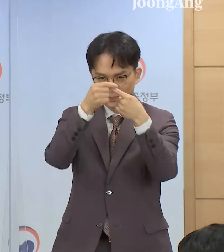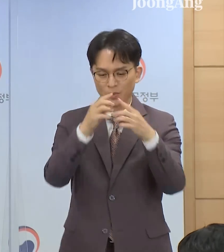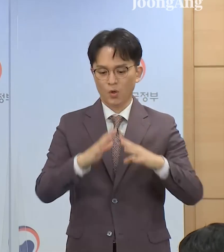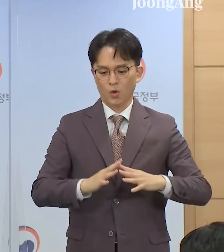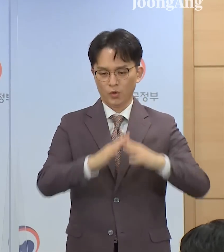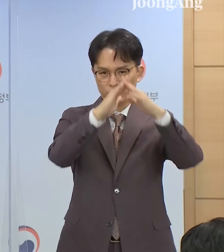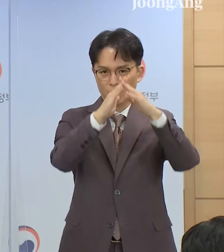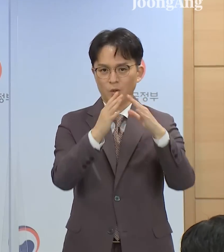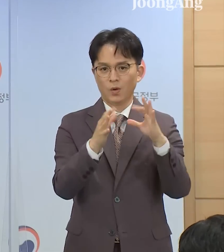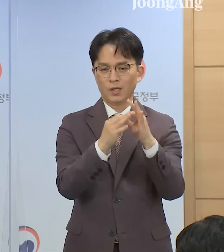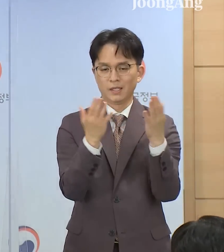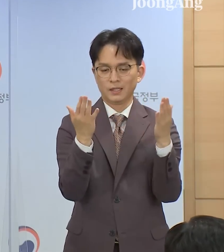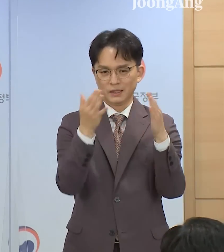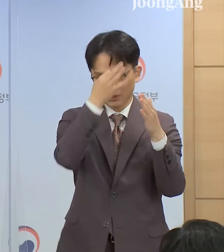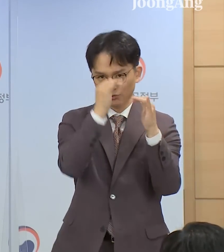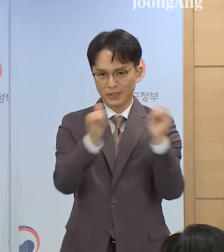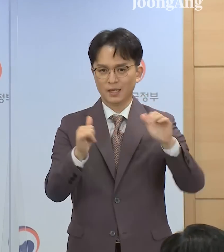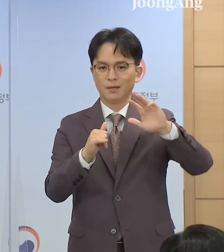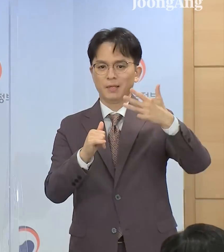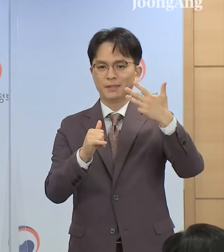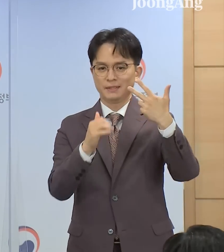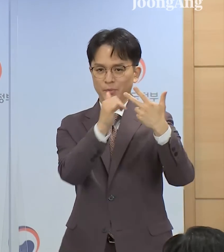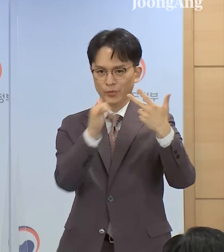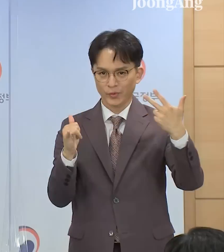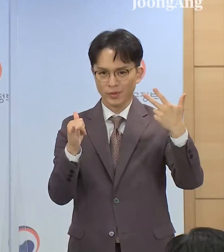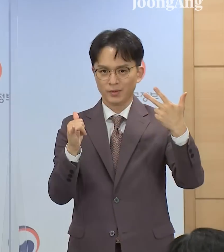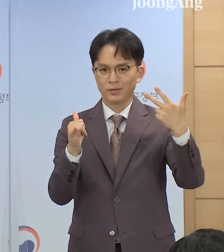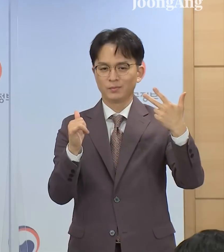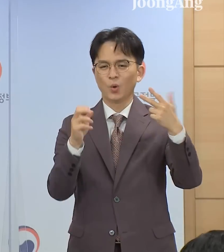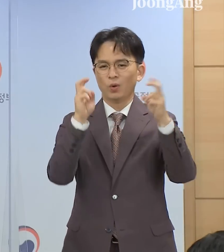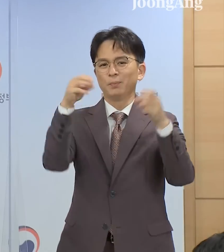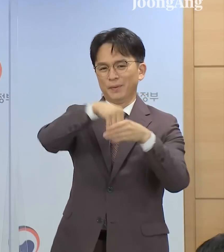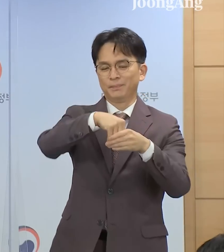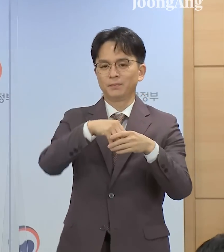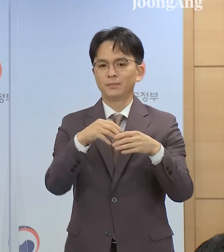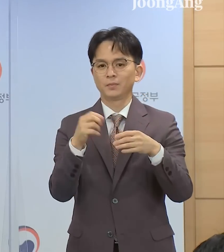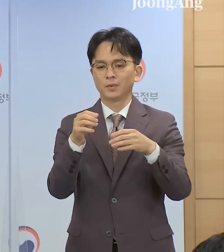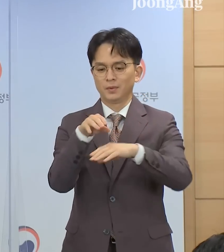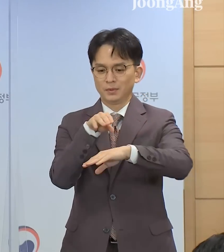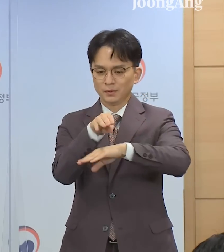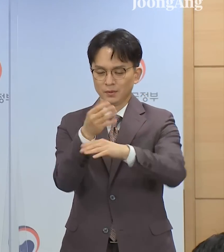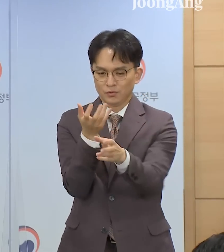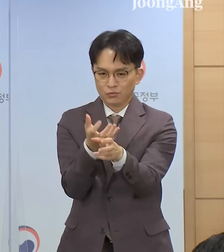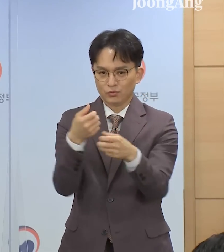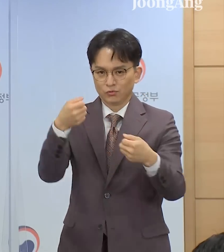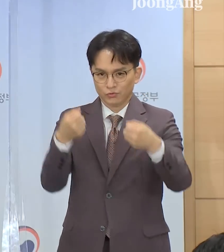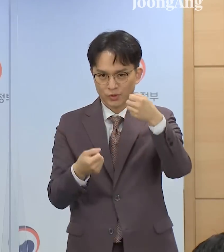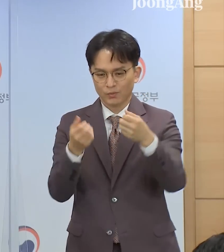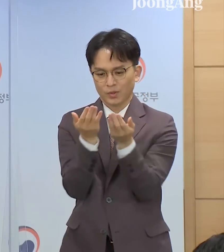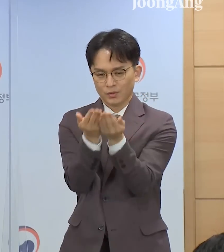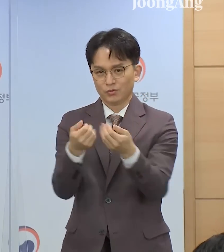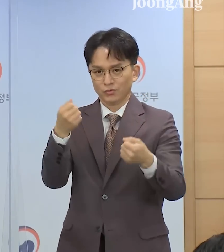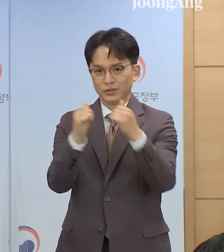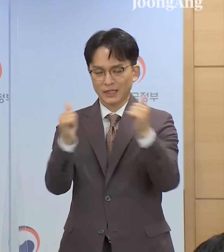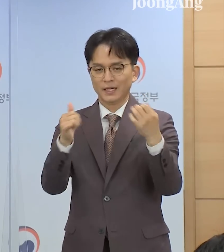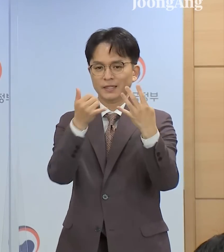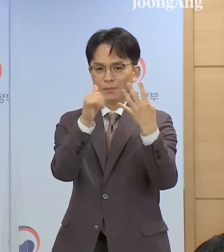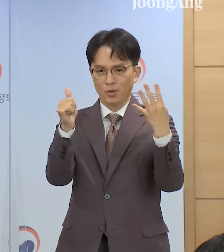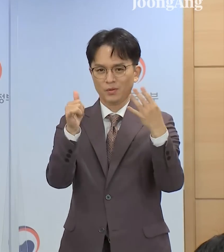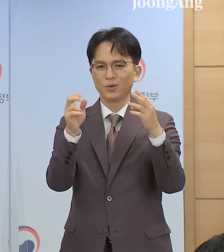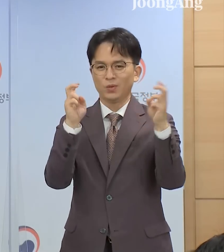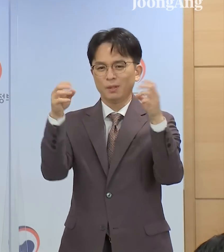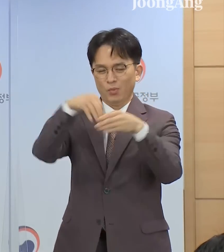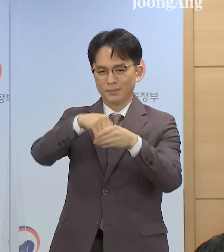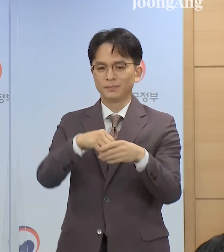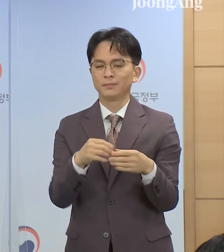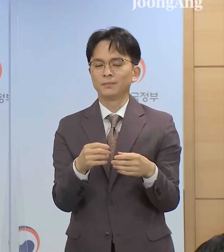건설기술자 807명 회사 포함입니다. 자가용 화물차 여객운송업 4명 역시 회사